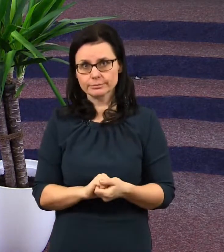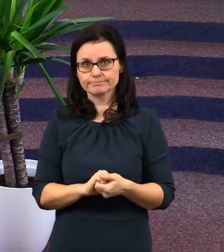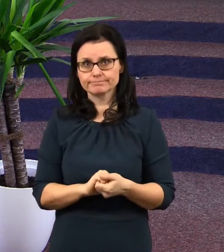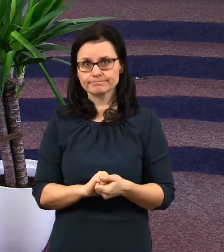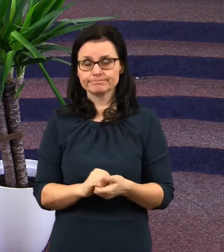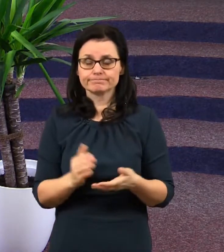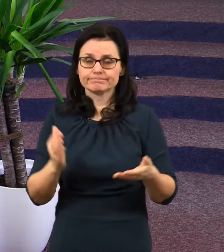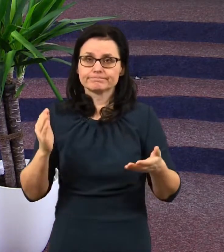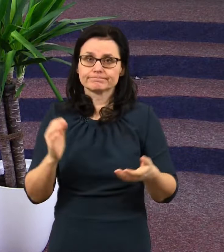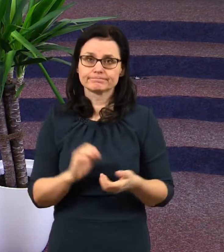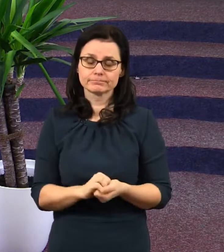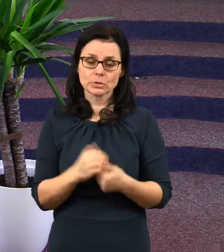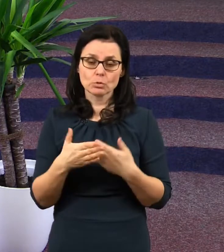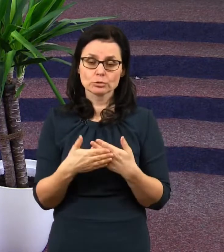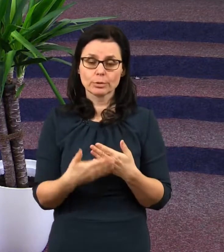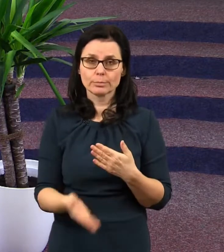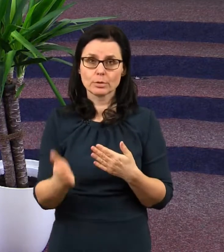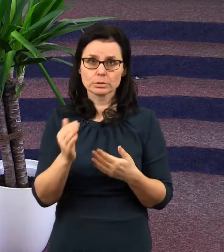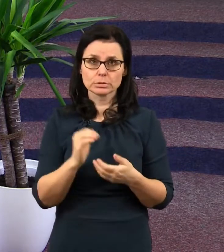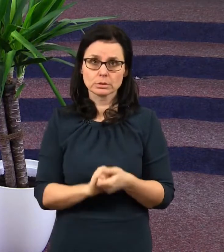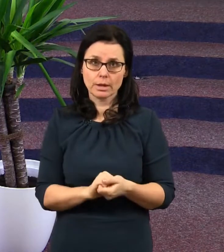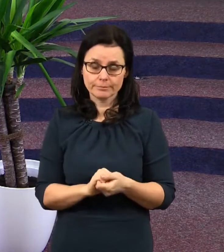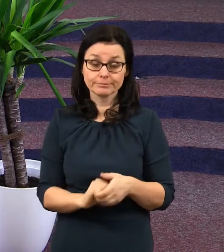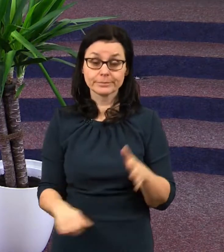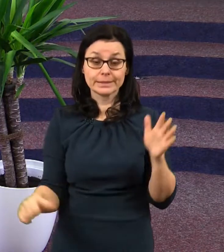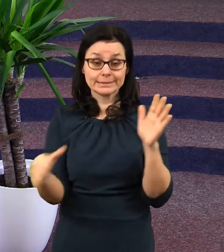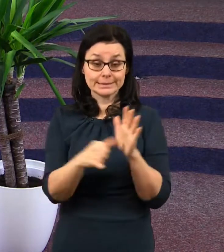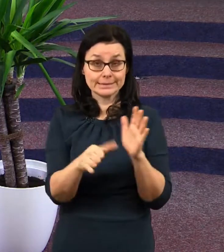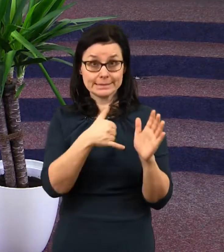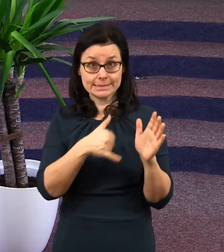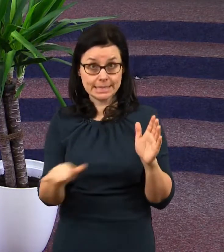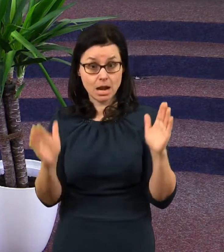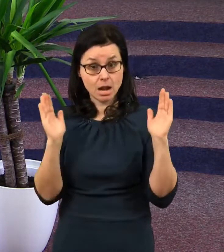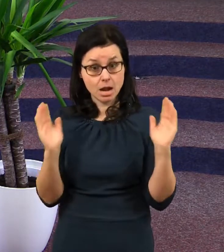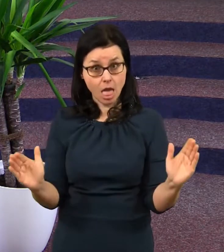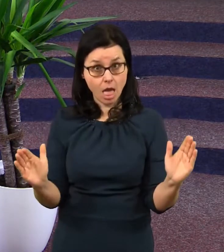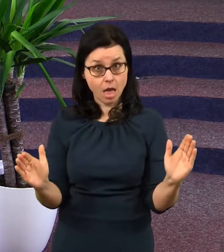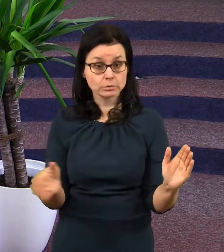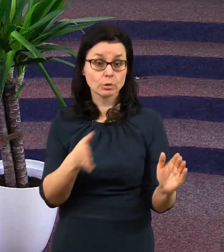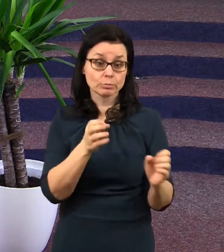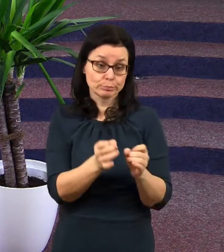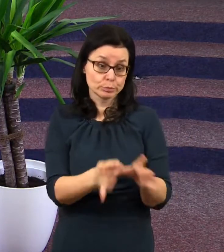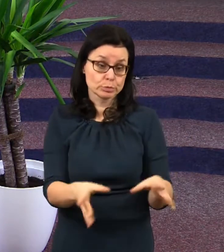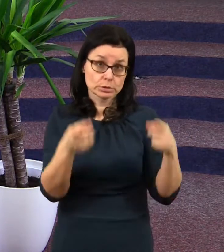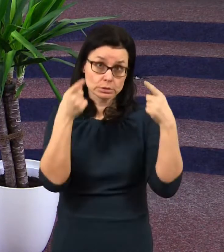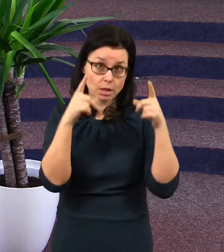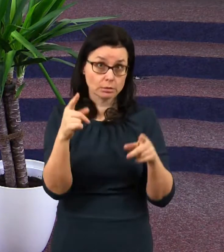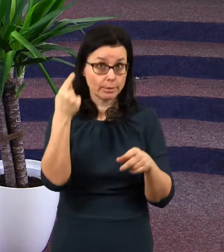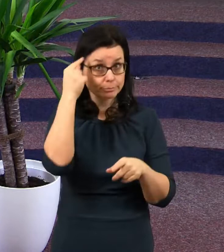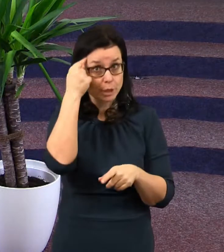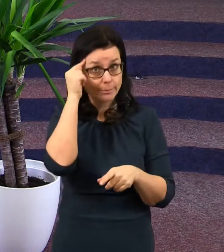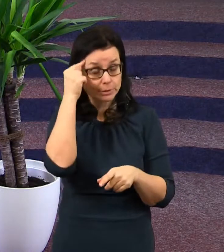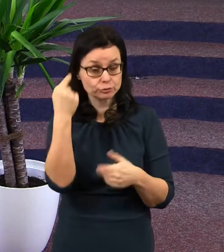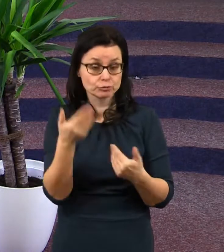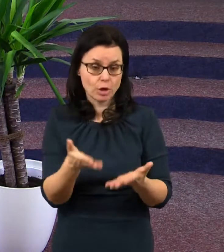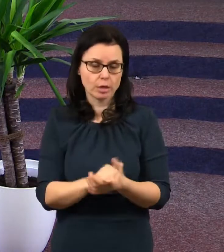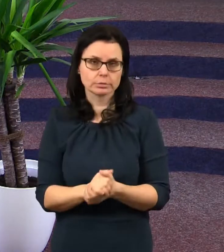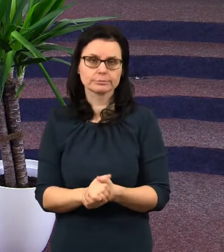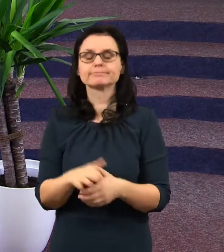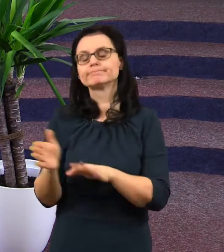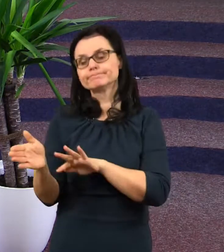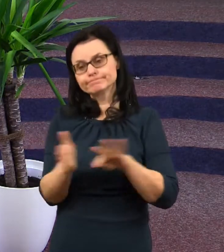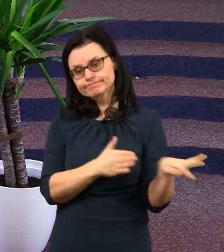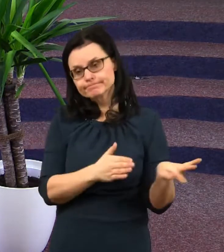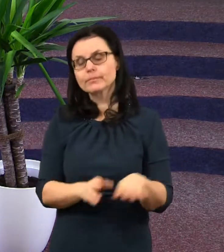pozdě. Tisíc let bude mít čas na přemýšlení. Dobře, pak tady máme ale